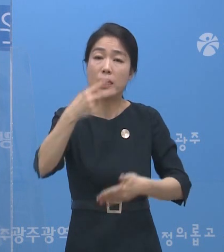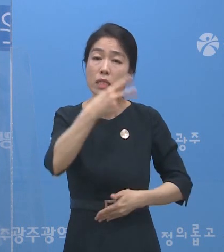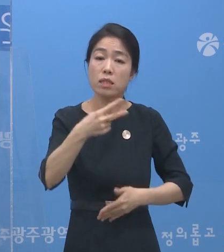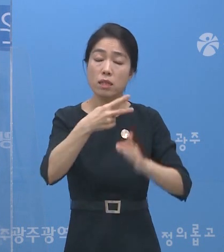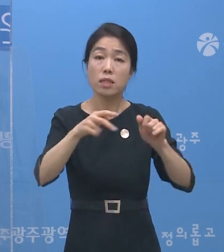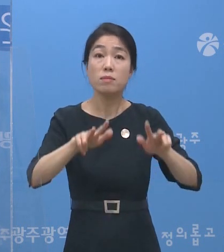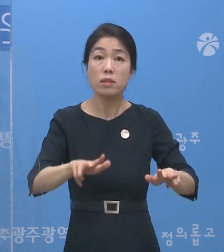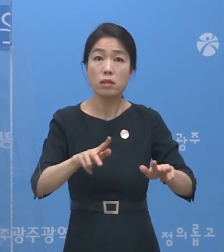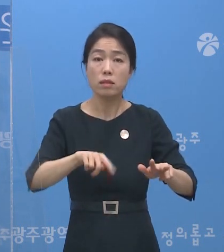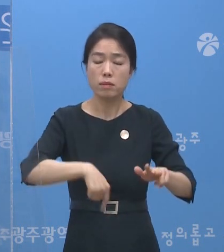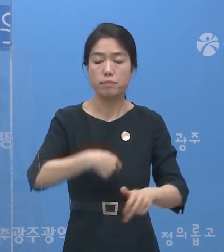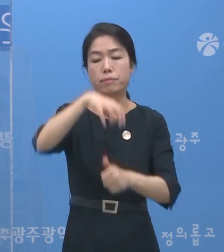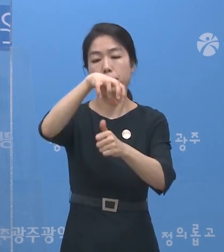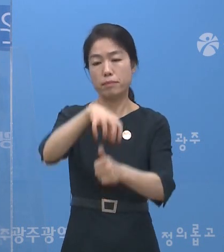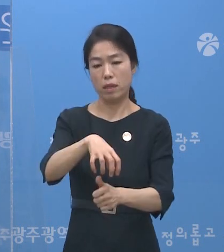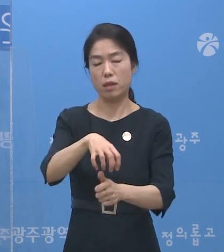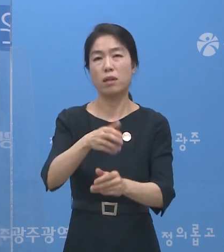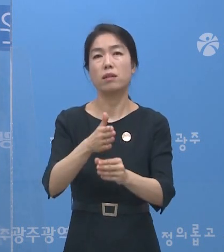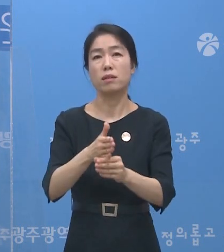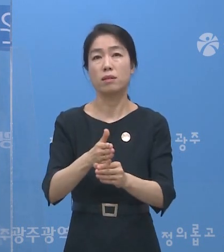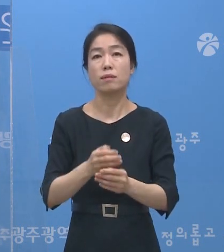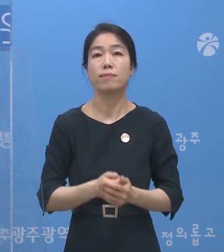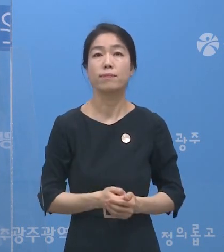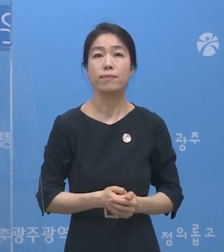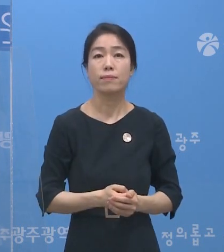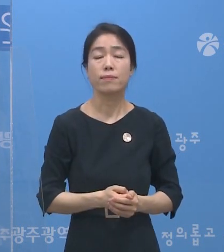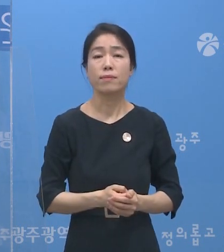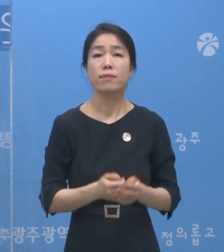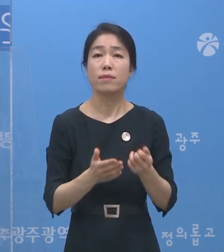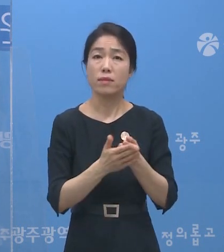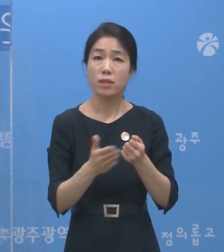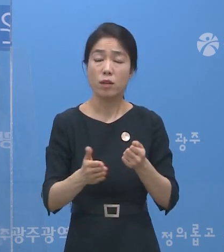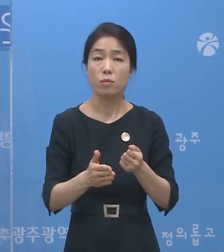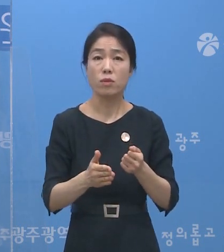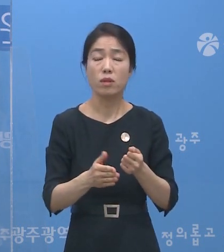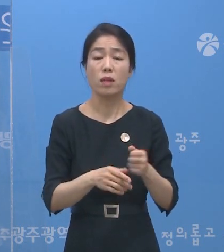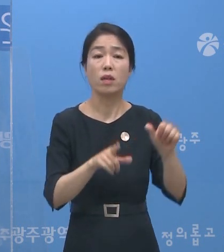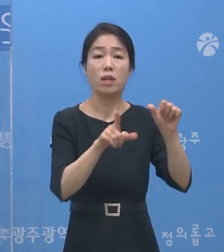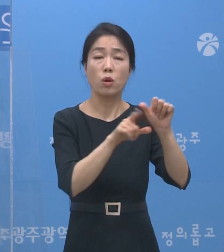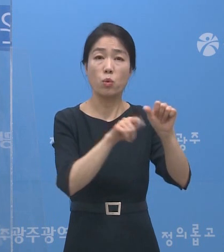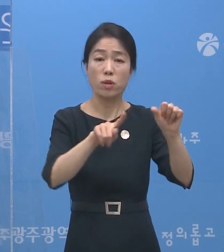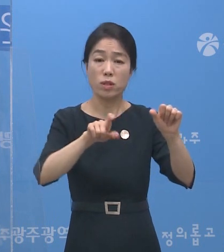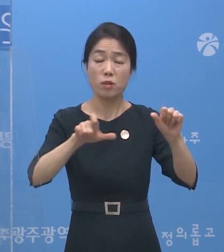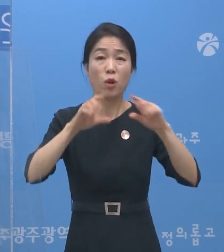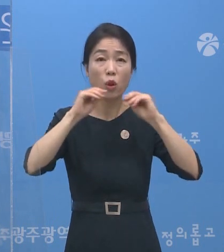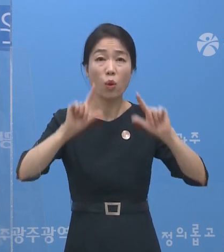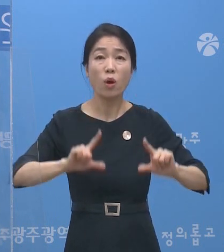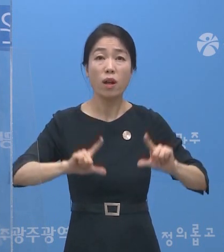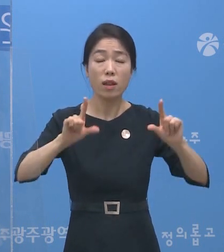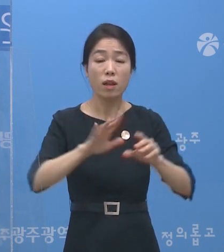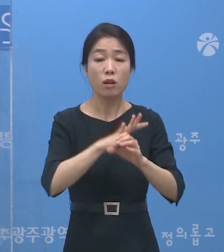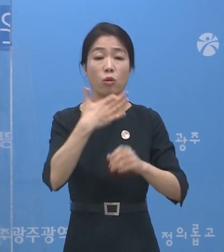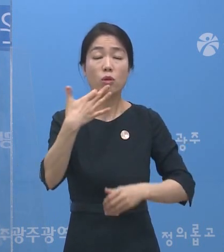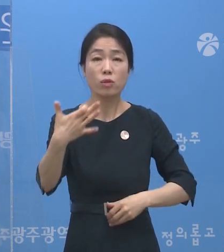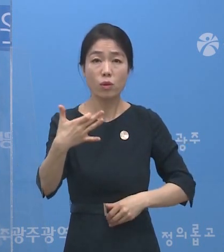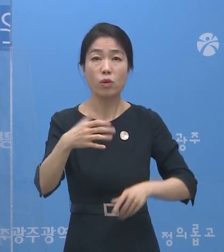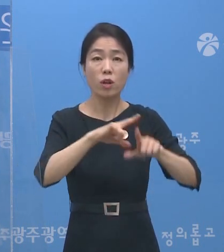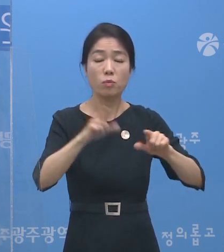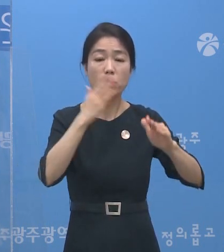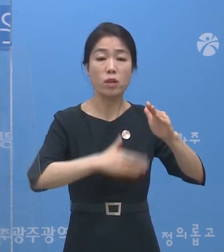명이 현재 자가격리 중입니다. 이에 우리시는 오는 15일 토요일 코로나19